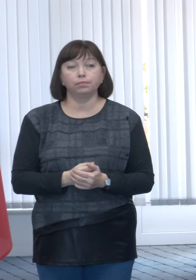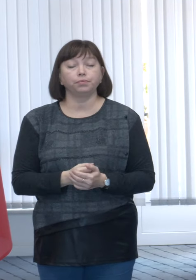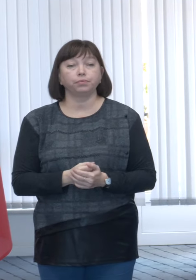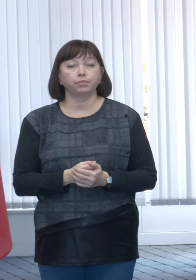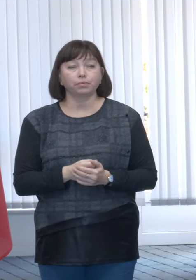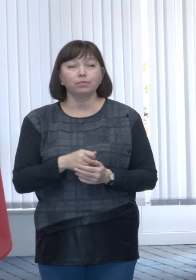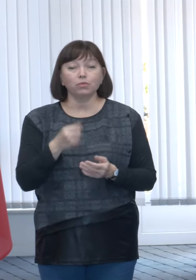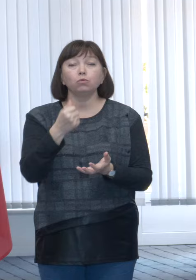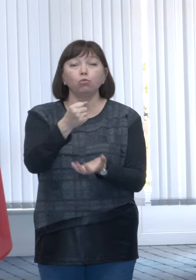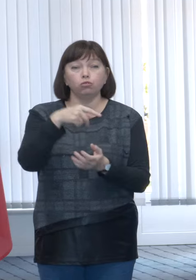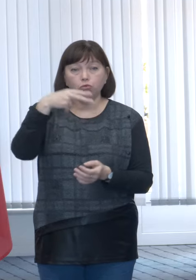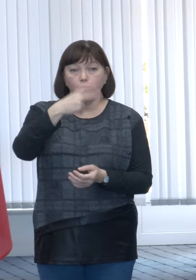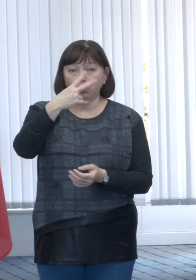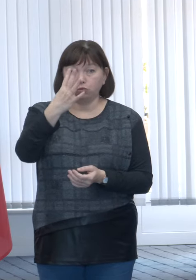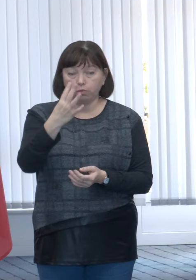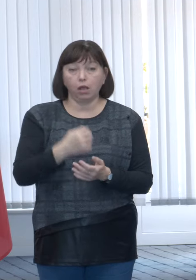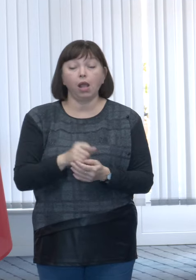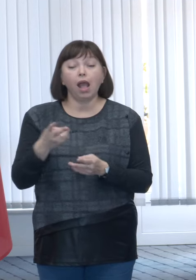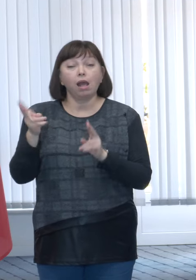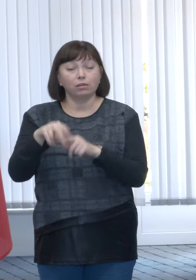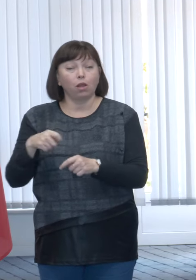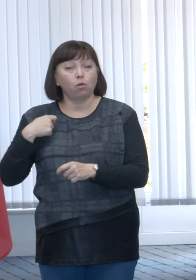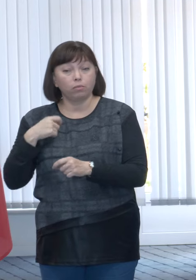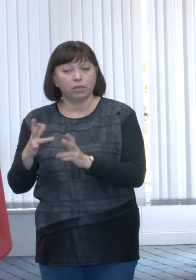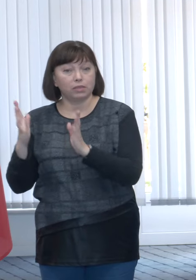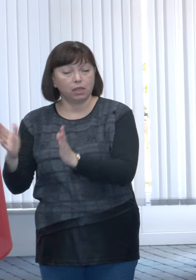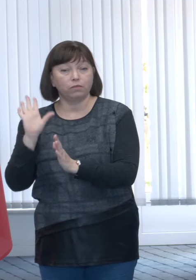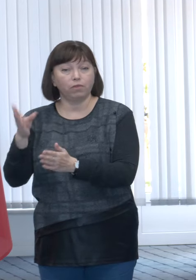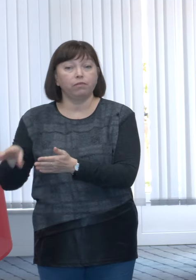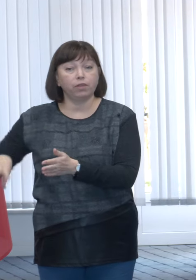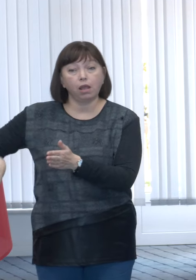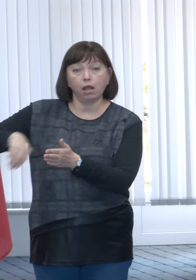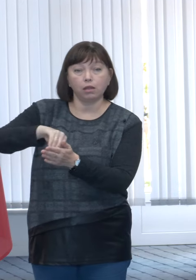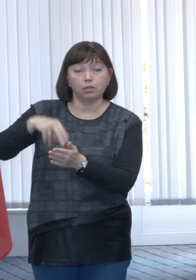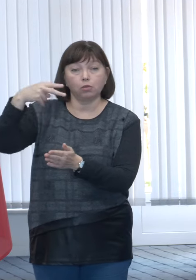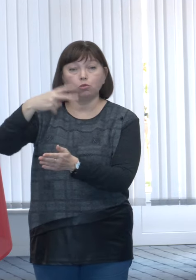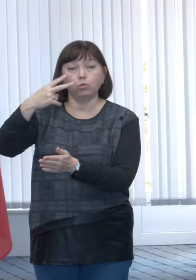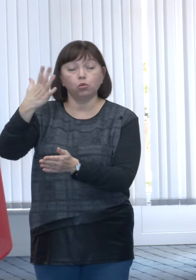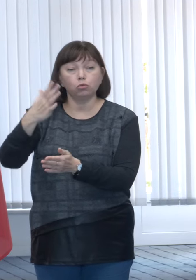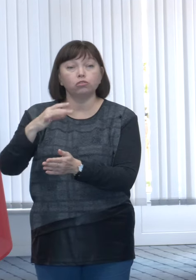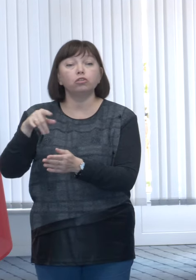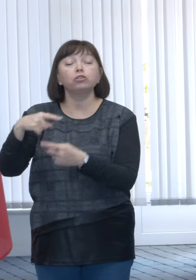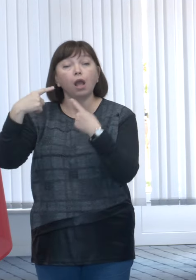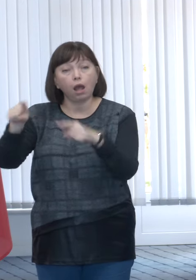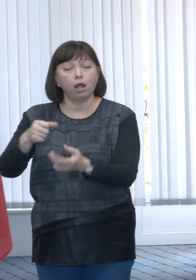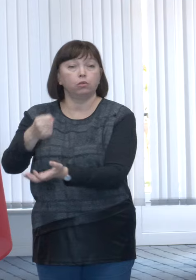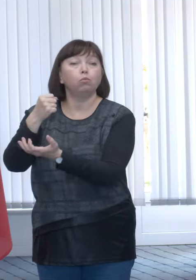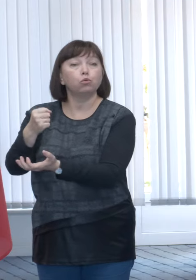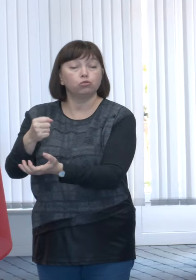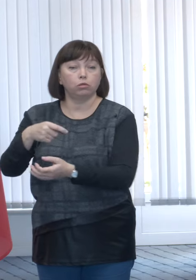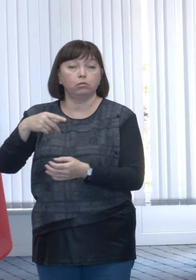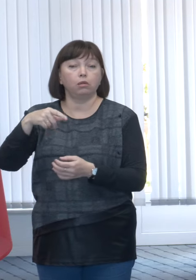anului 2024, restul compensațiilor vor fi achitate în 2025, în contextul